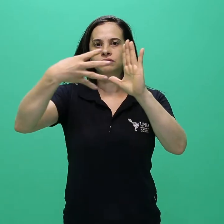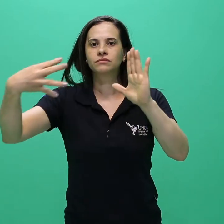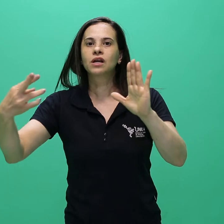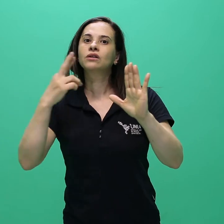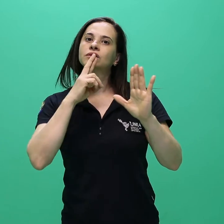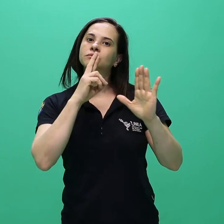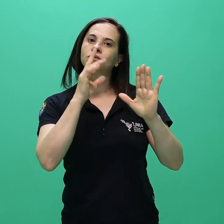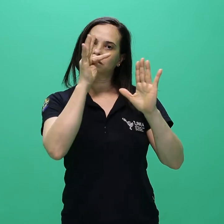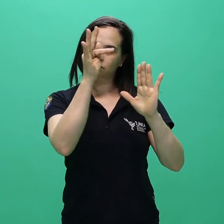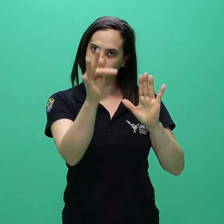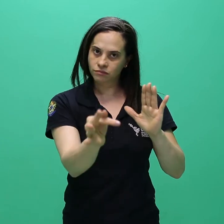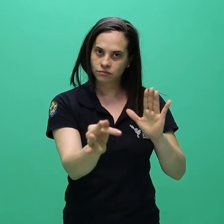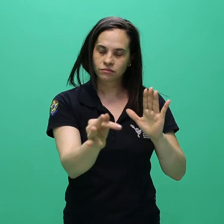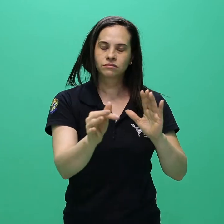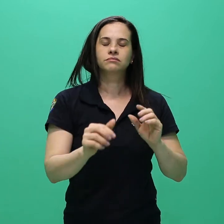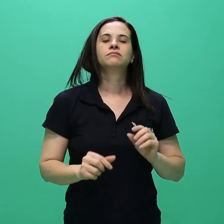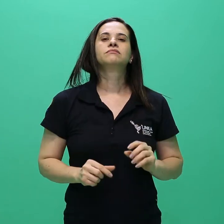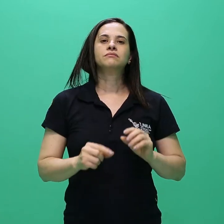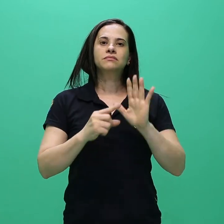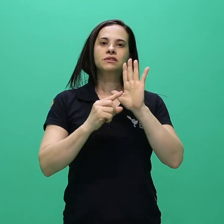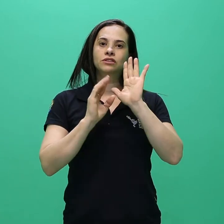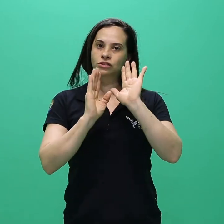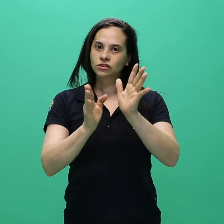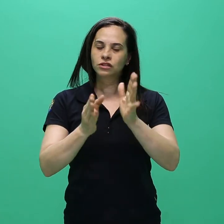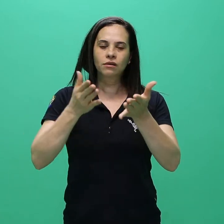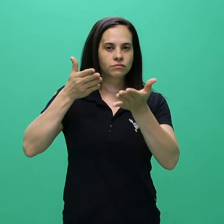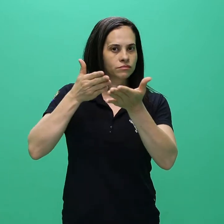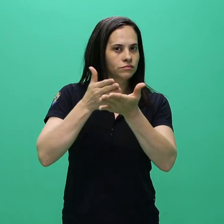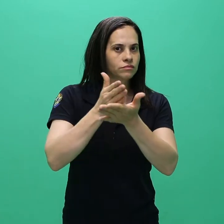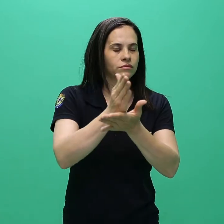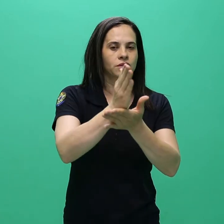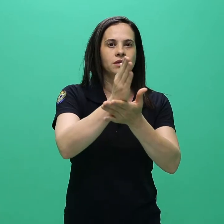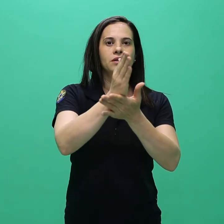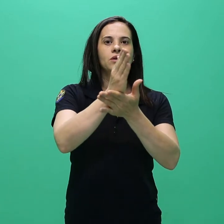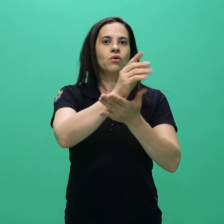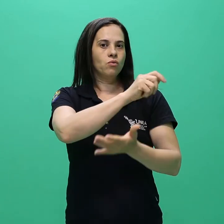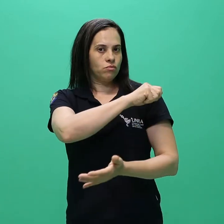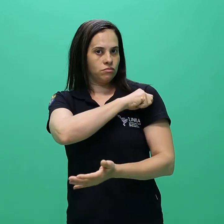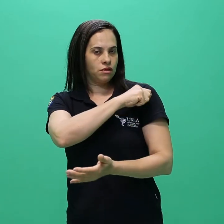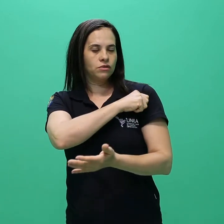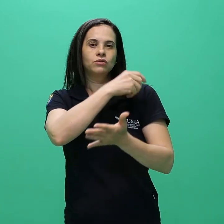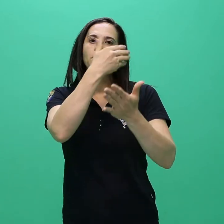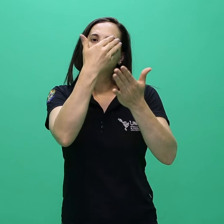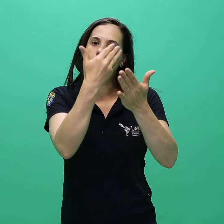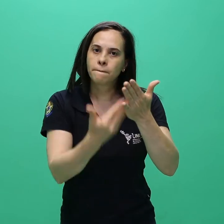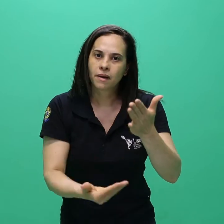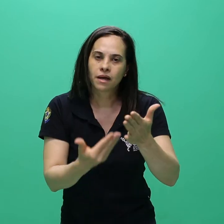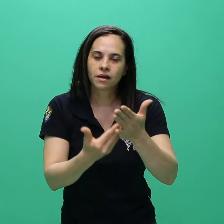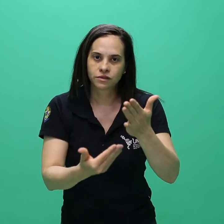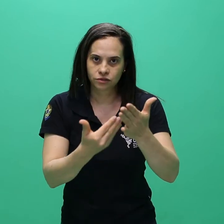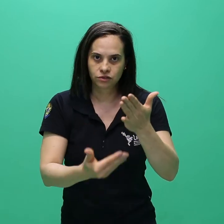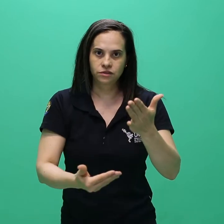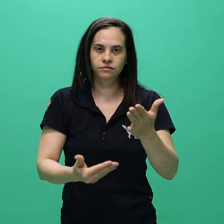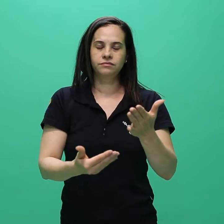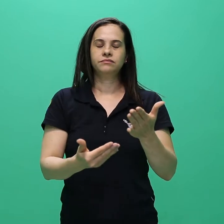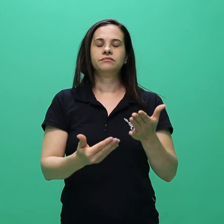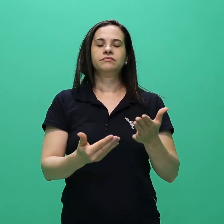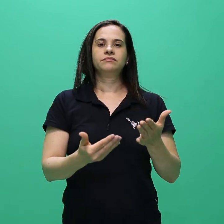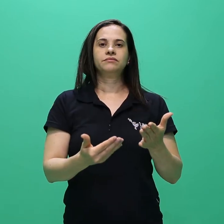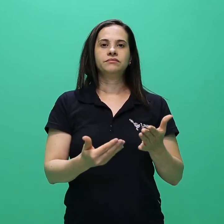final sendo aprovado, o dissente perde automaticamente sua vaga no curso